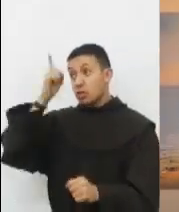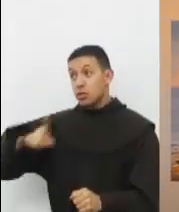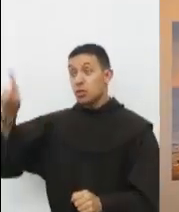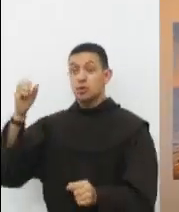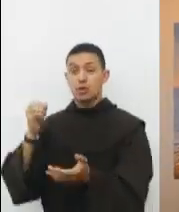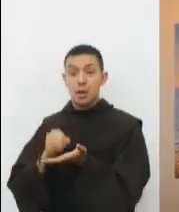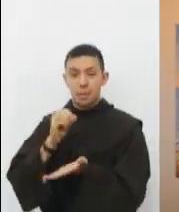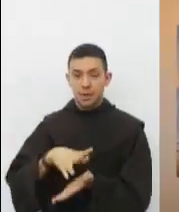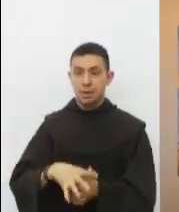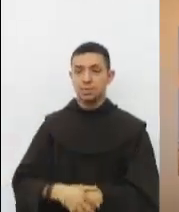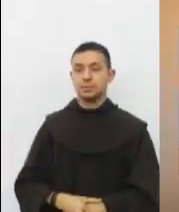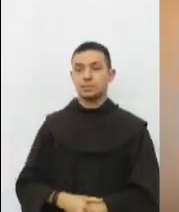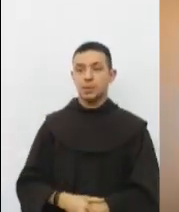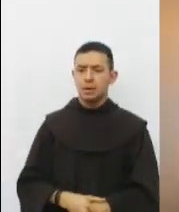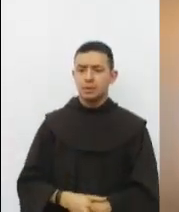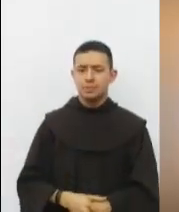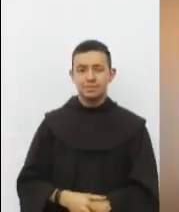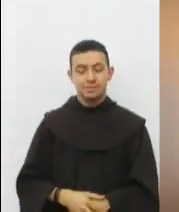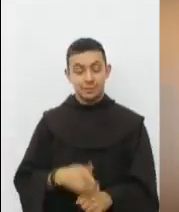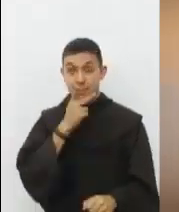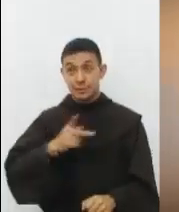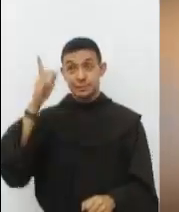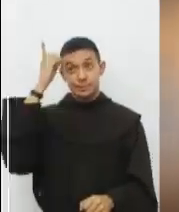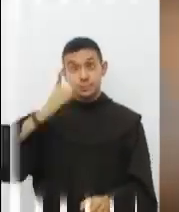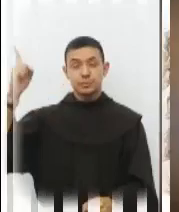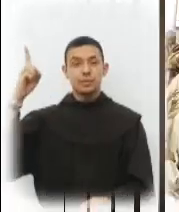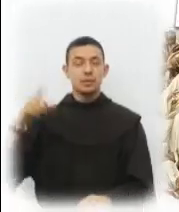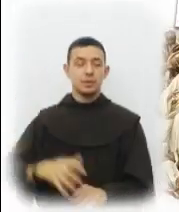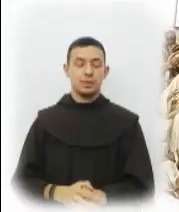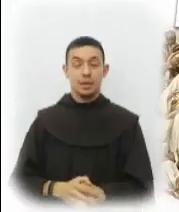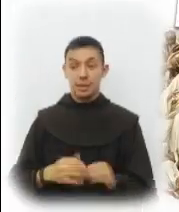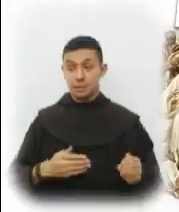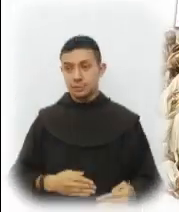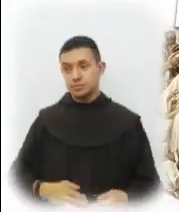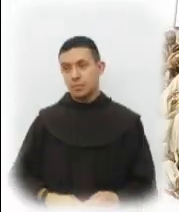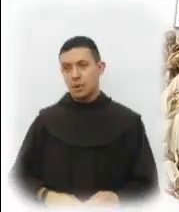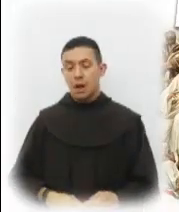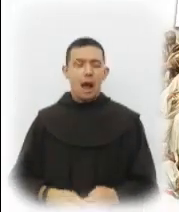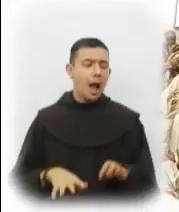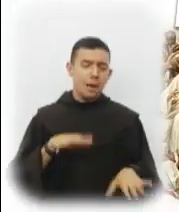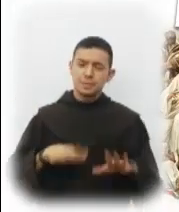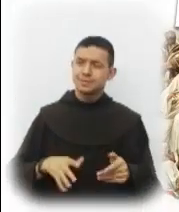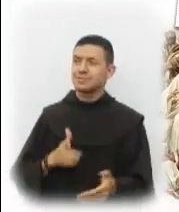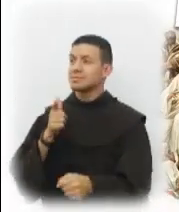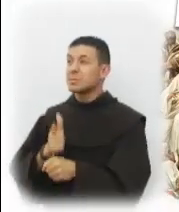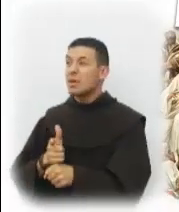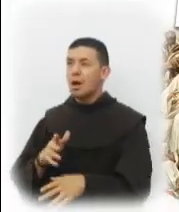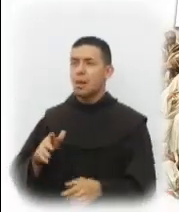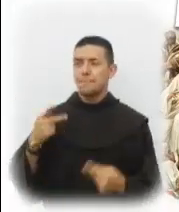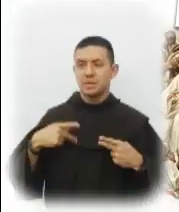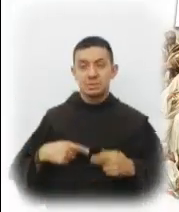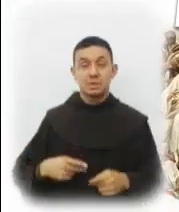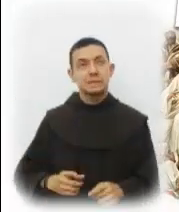enviado. Palabra del Señor ¿Por qué seguimos a Jesús? A veces encuentro personas que se sienten